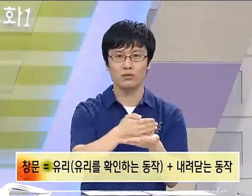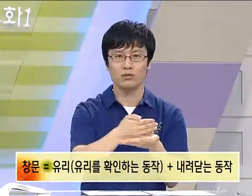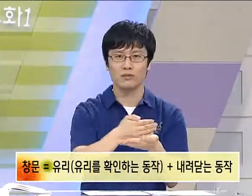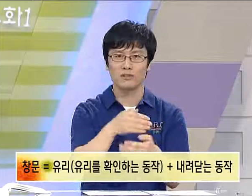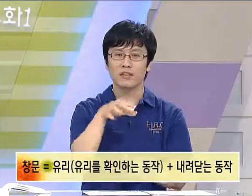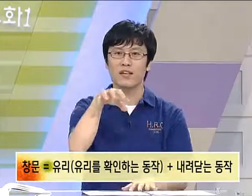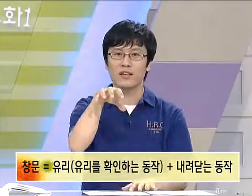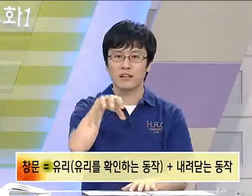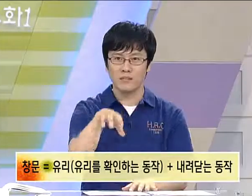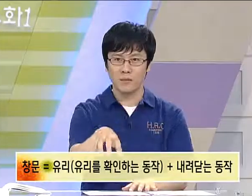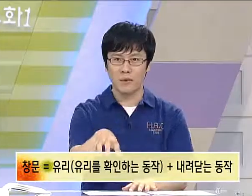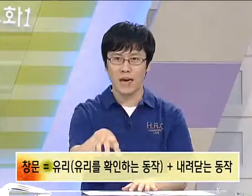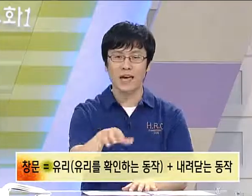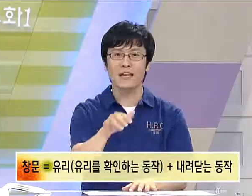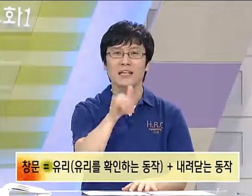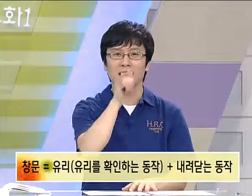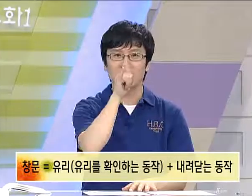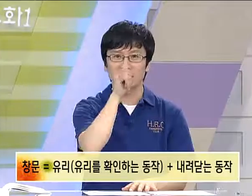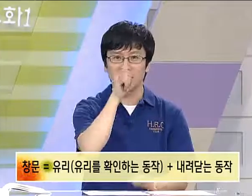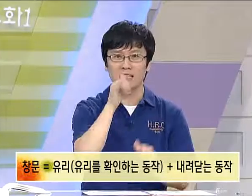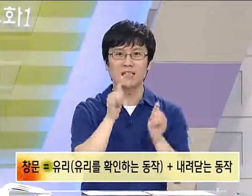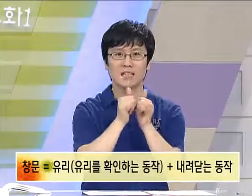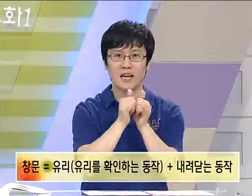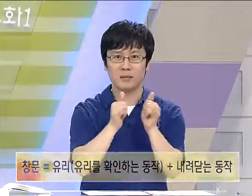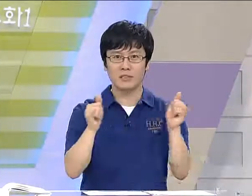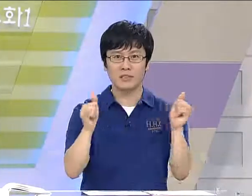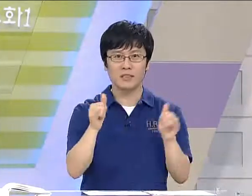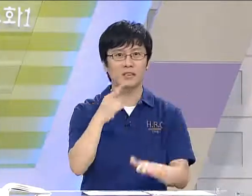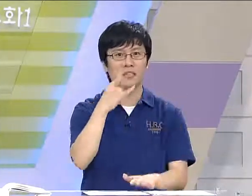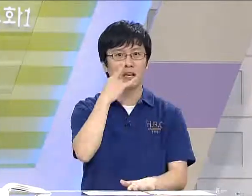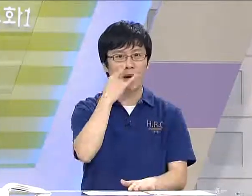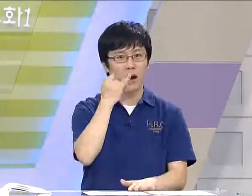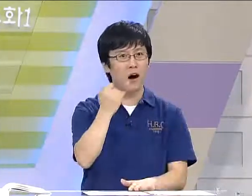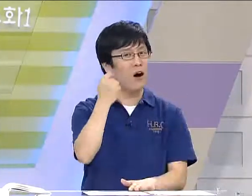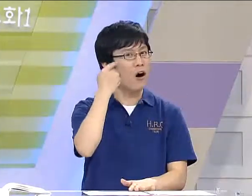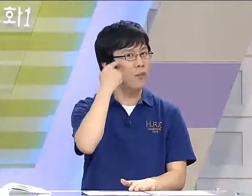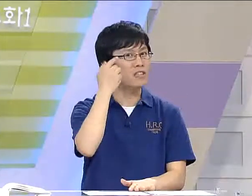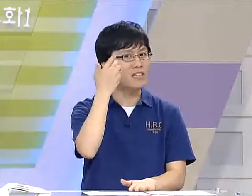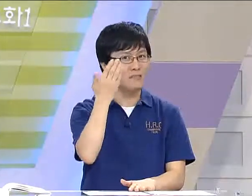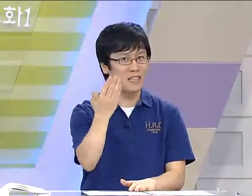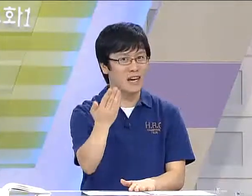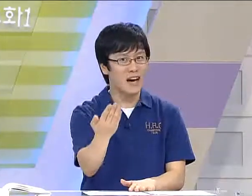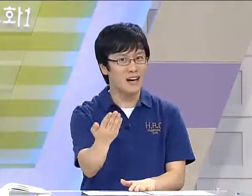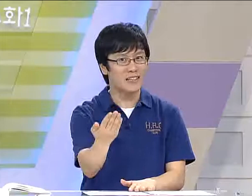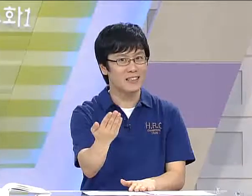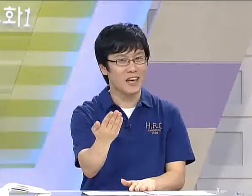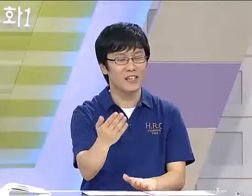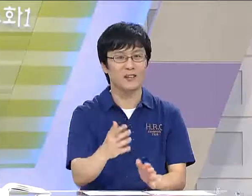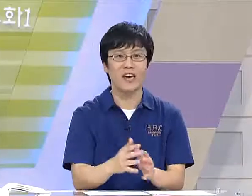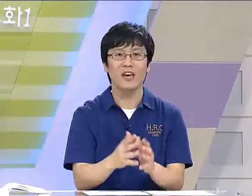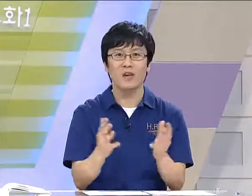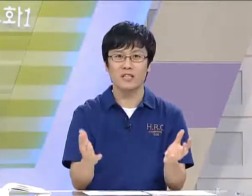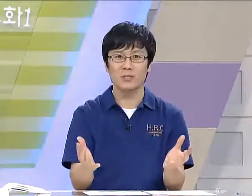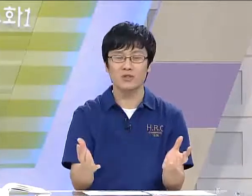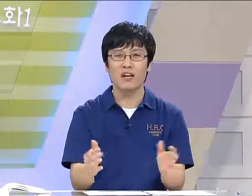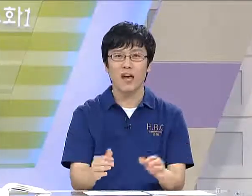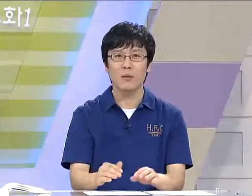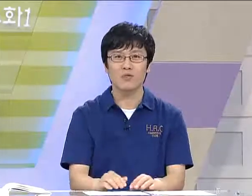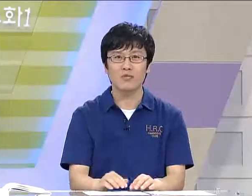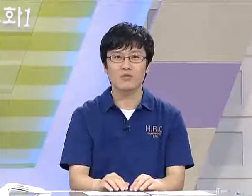옆에 있는 사람은 어머니입니까? 네, 이렇게 질문을 해보실